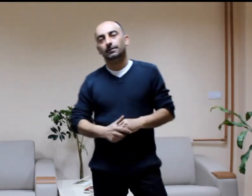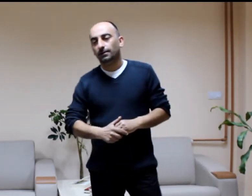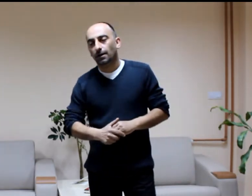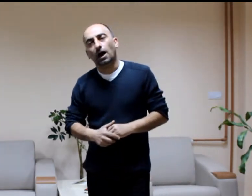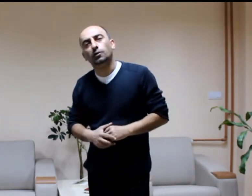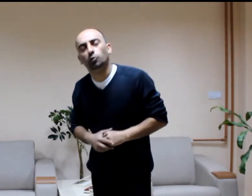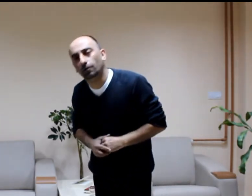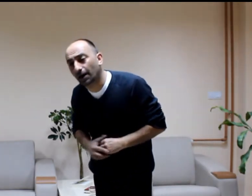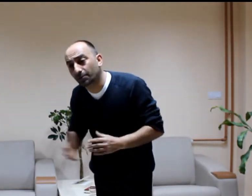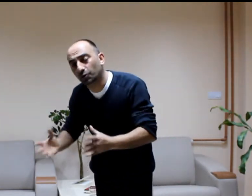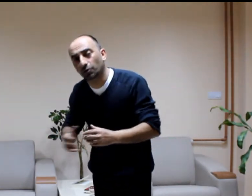Alkol var mı diyor.